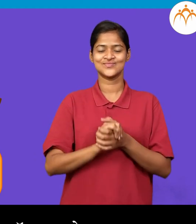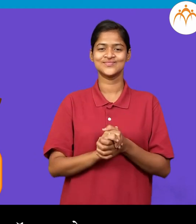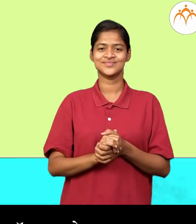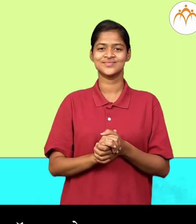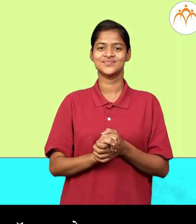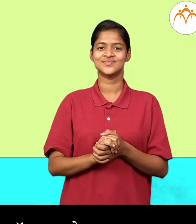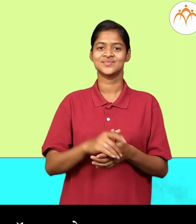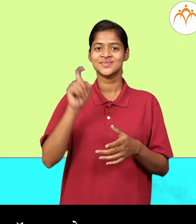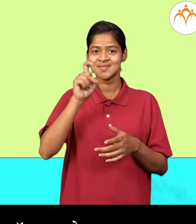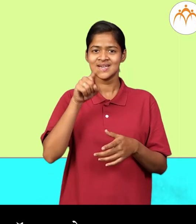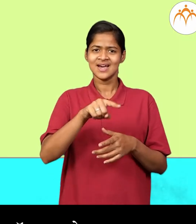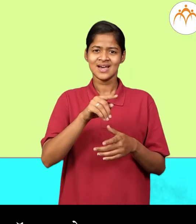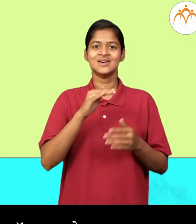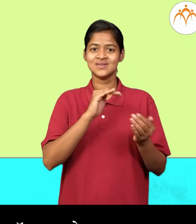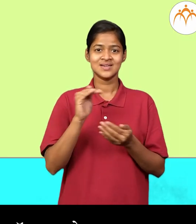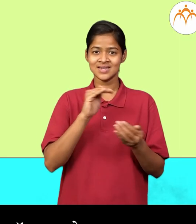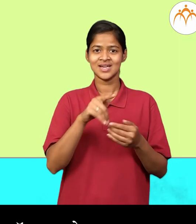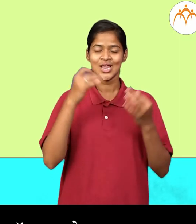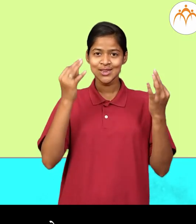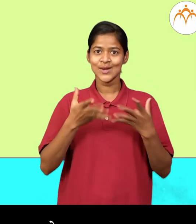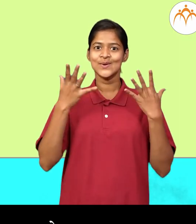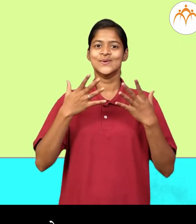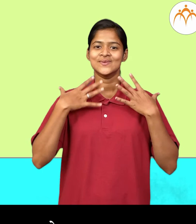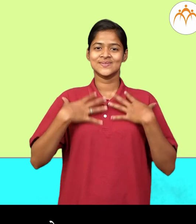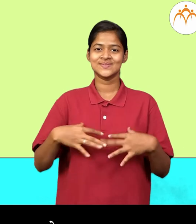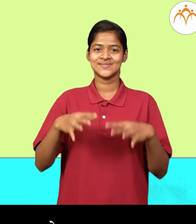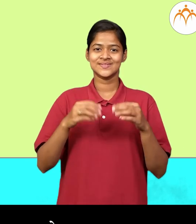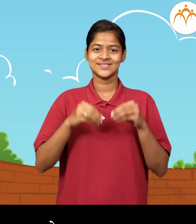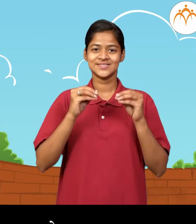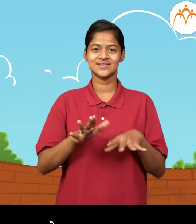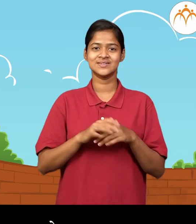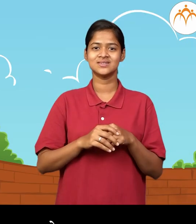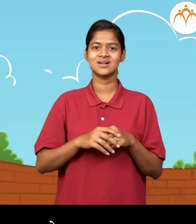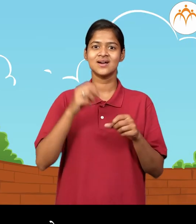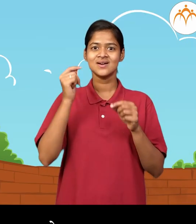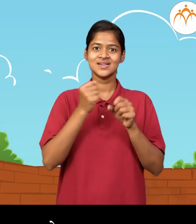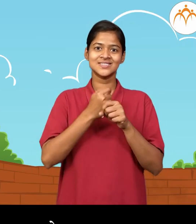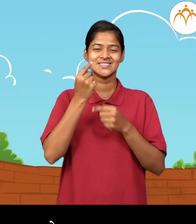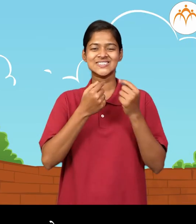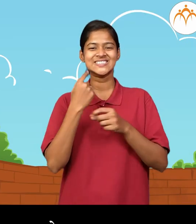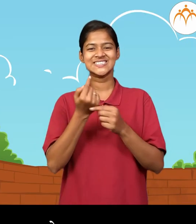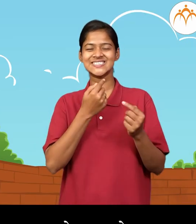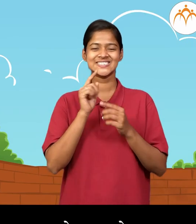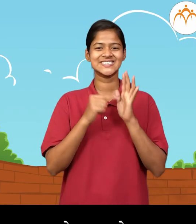बाहुलिला नविन फ्रॉक घलते आणी बागेत फिर्वुनांते इशा